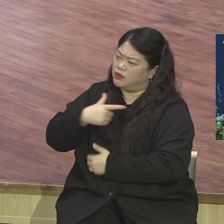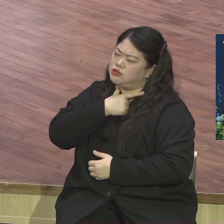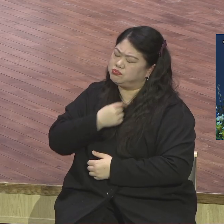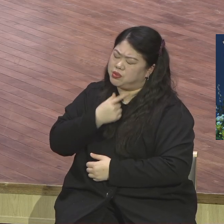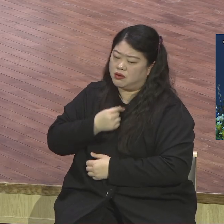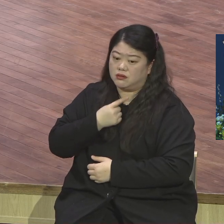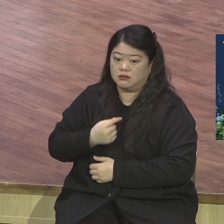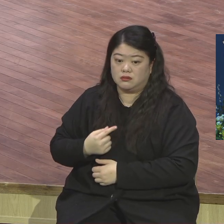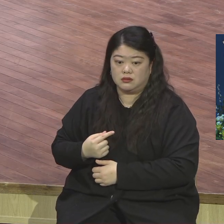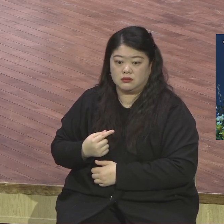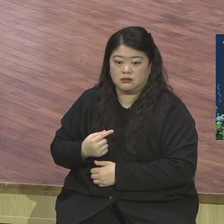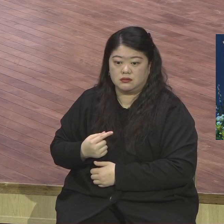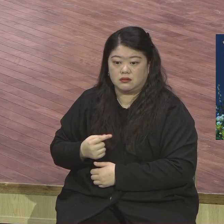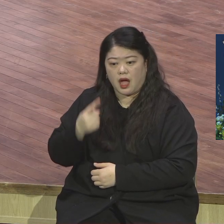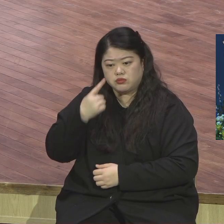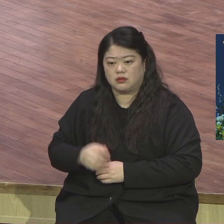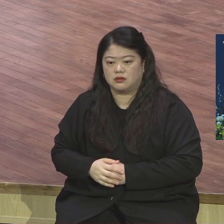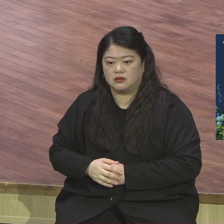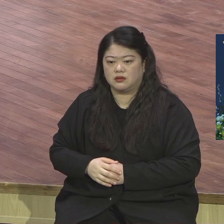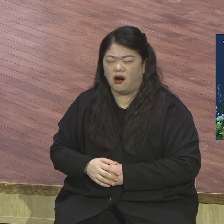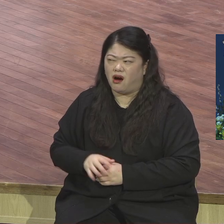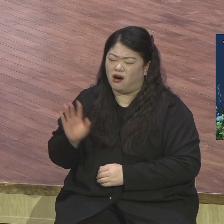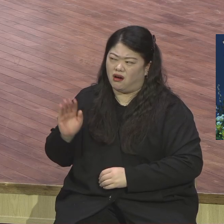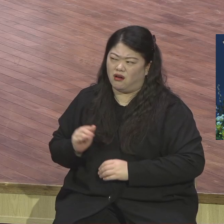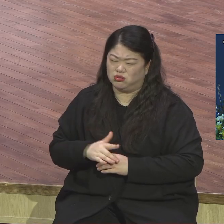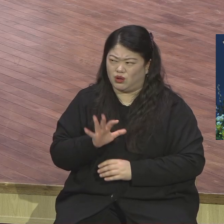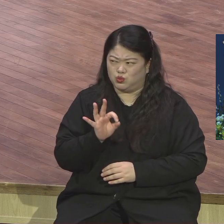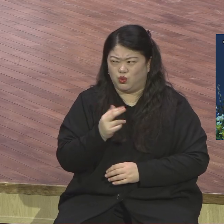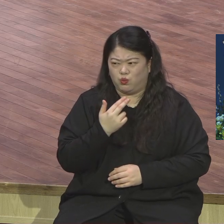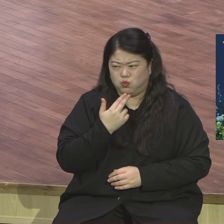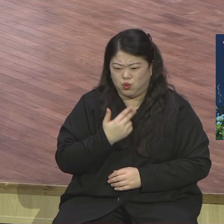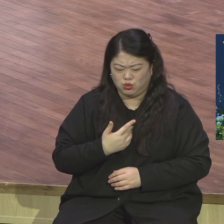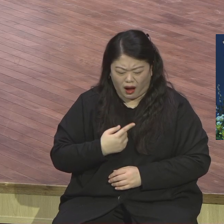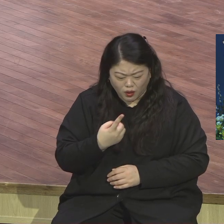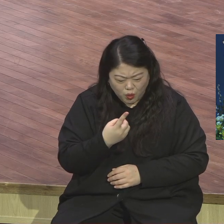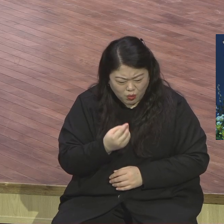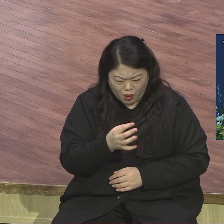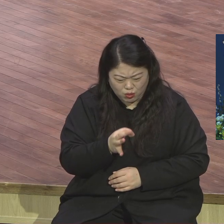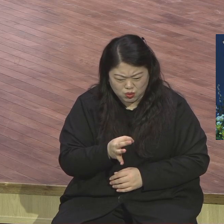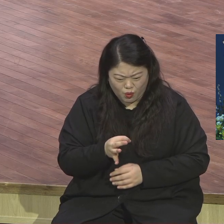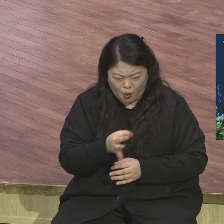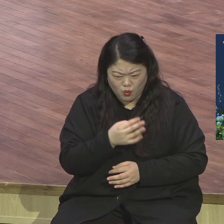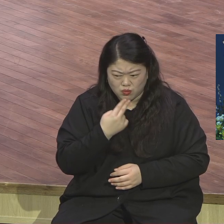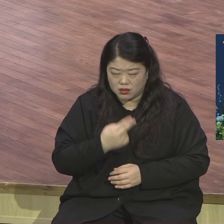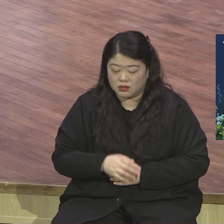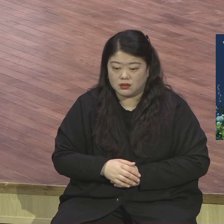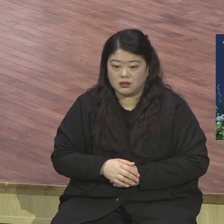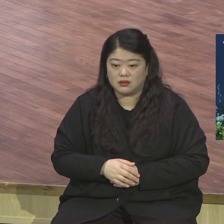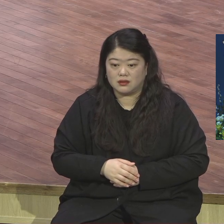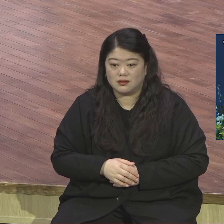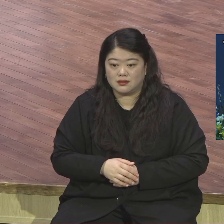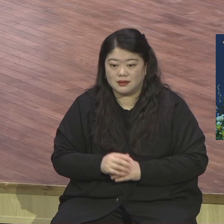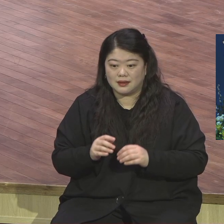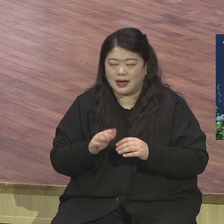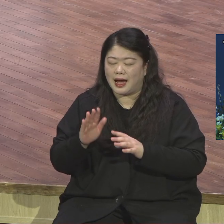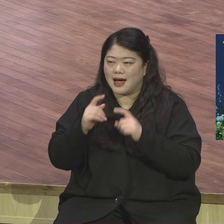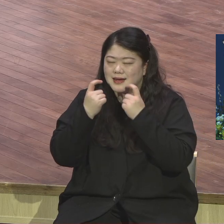하지 없는데 어떻게 합니까 하나님께서 주십시오 그럼 내가 인색한 마음 가지지 않고 딴 생각하지 않고 두망 품지 않고